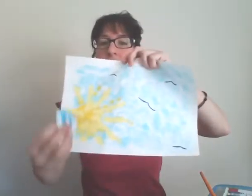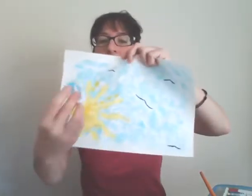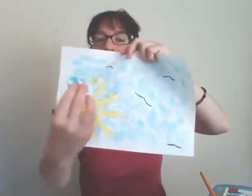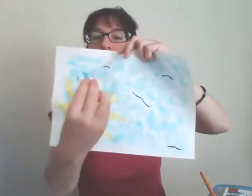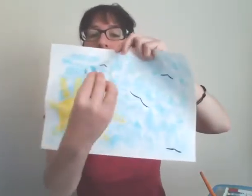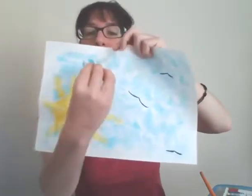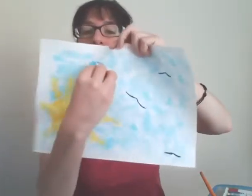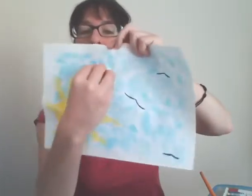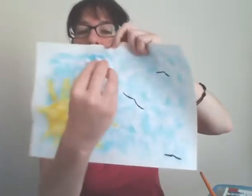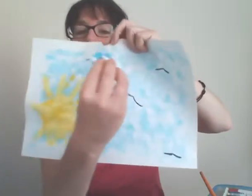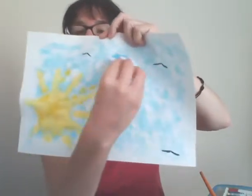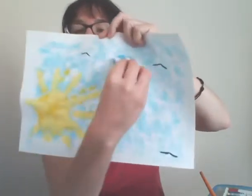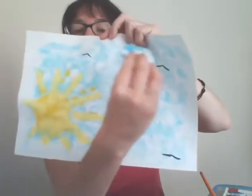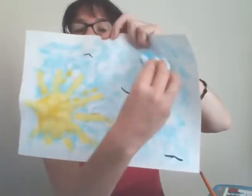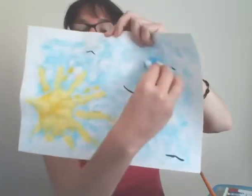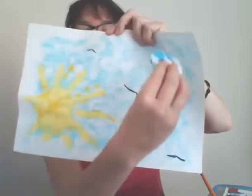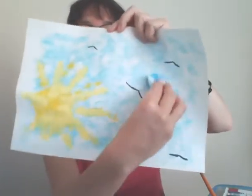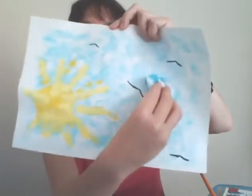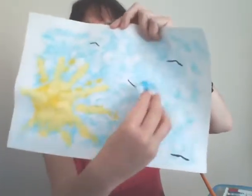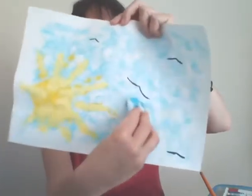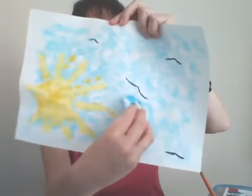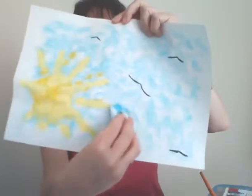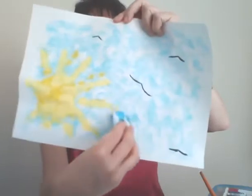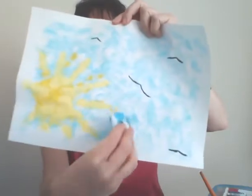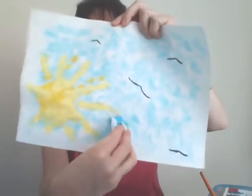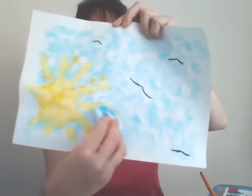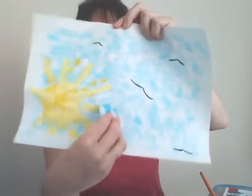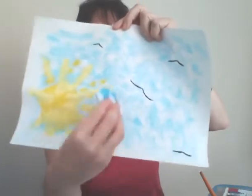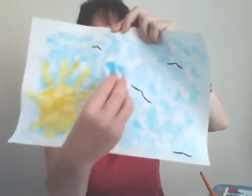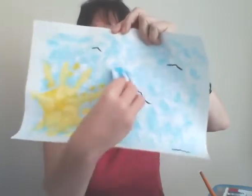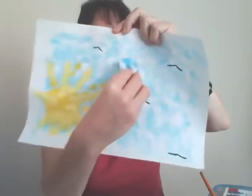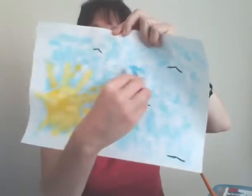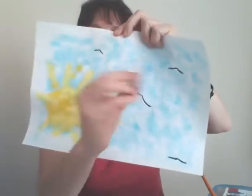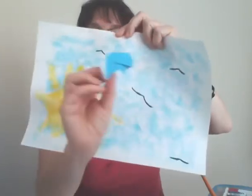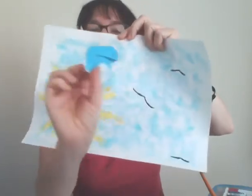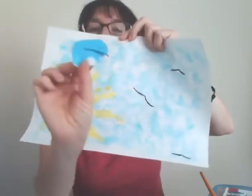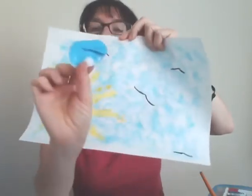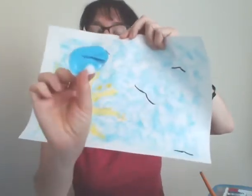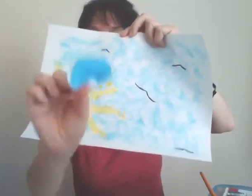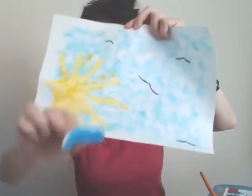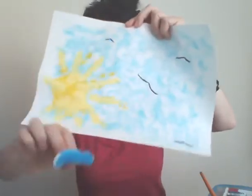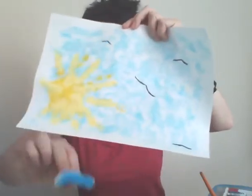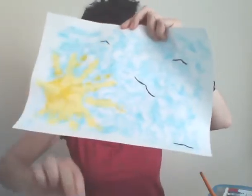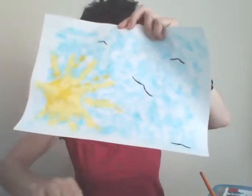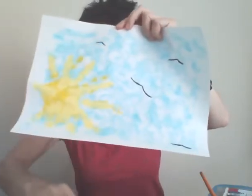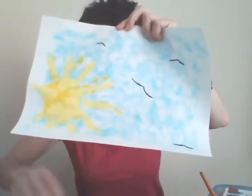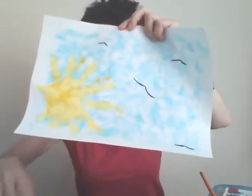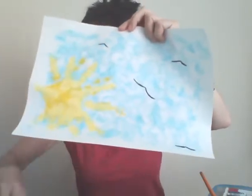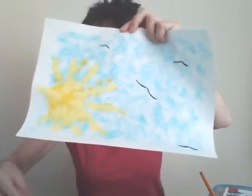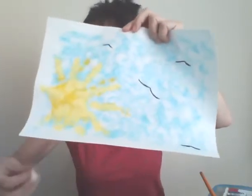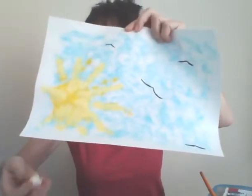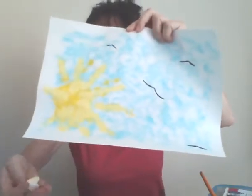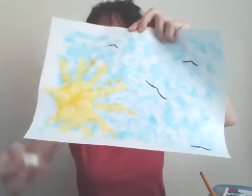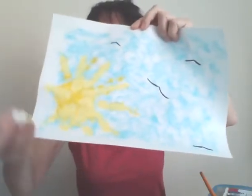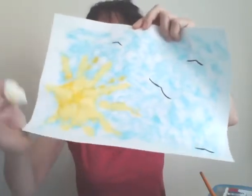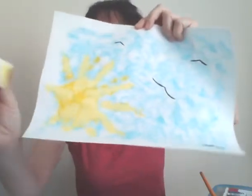distribuire il colore sul foglio l'azzurro il